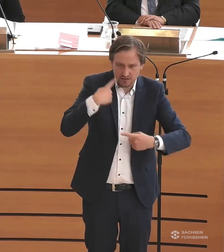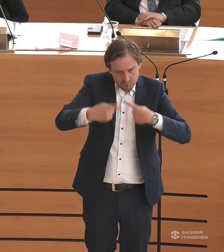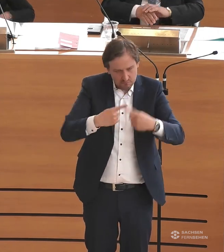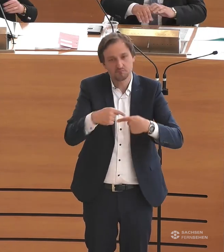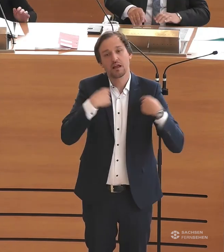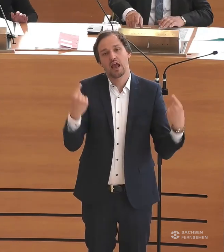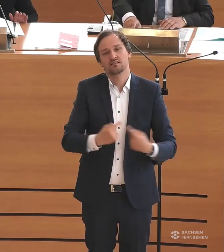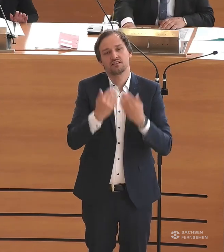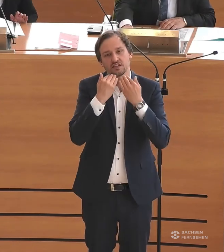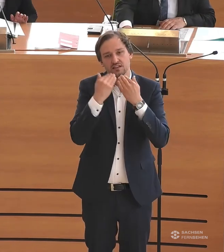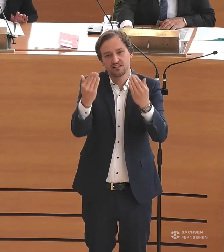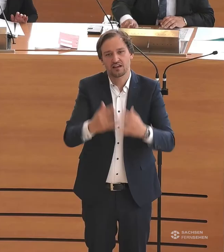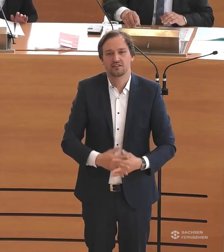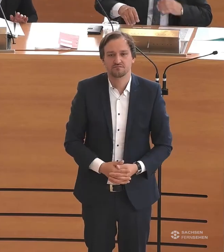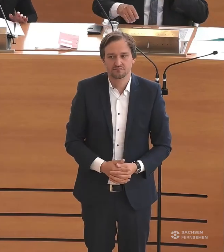Herzlichen Dank.